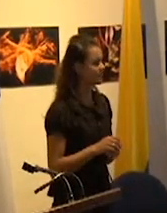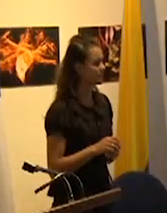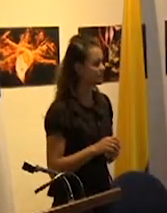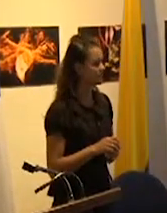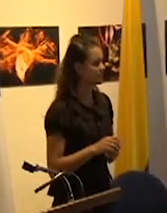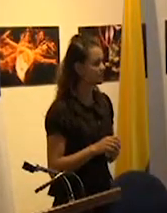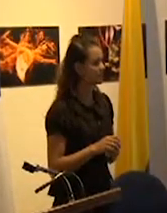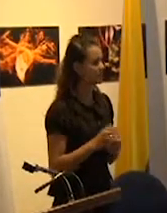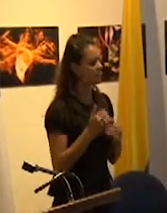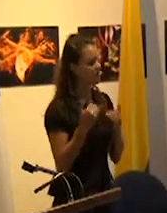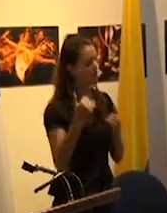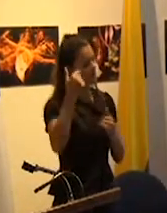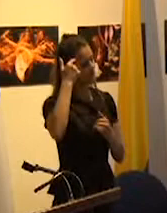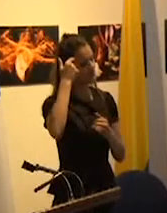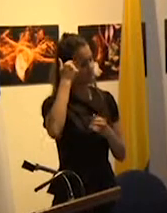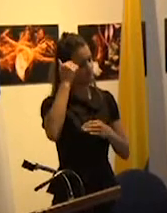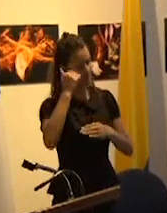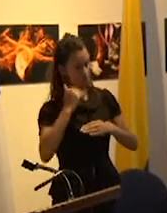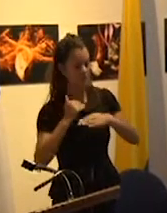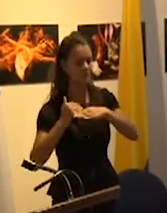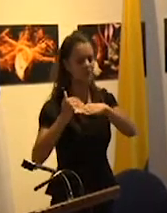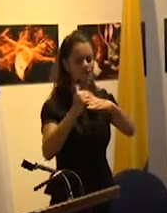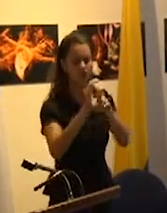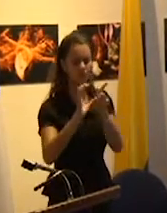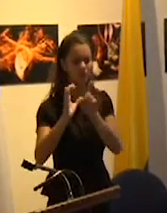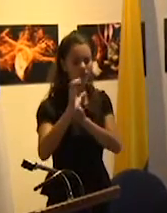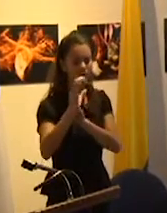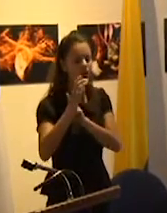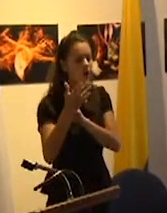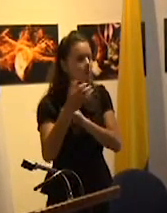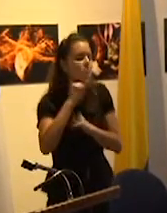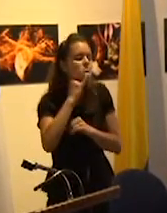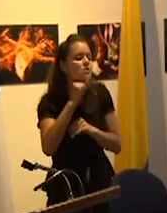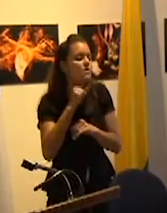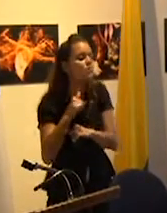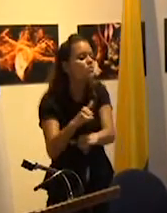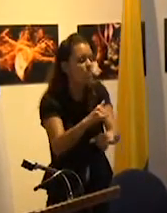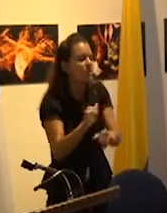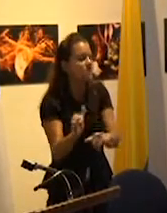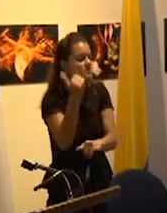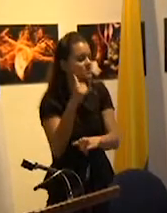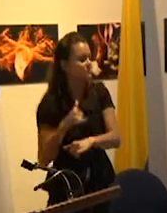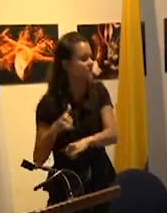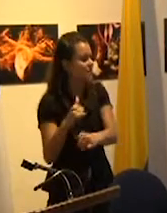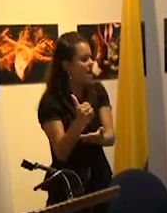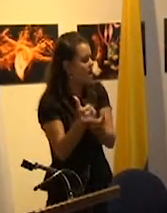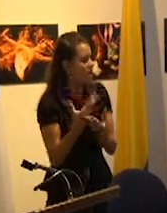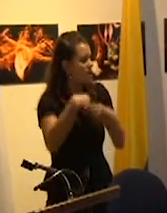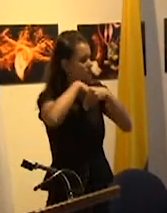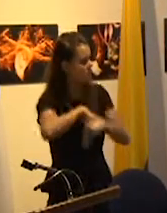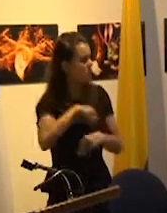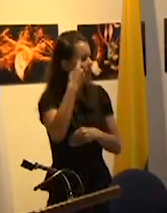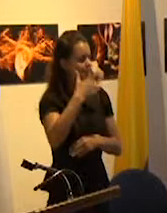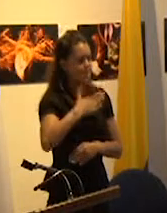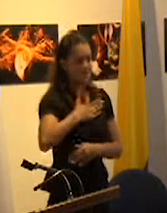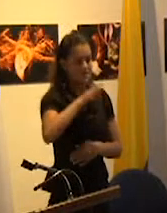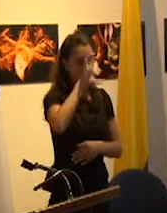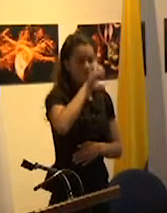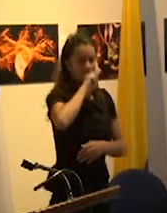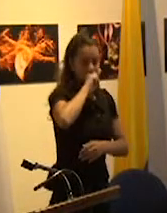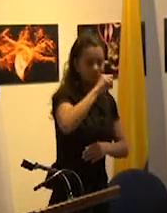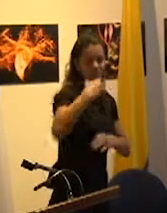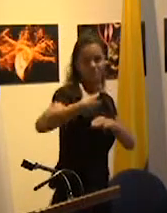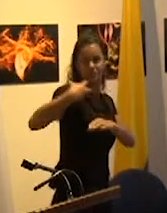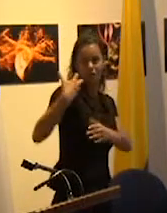vía la homogenización cultural en torno a una lengua que nos permite apropiarnos del patrimonio humano y de